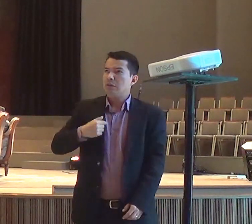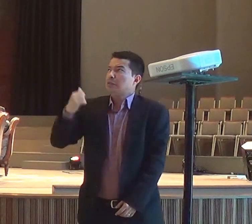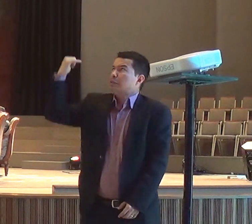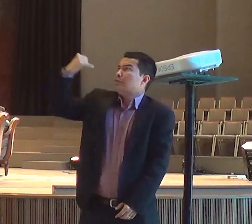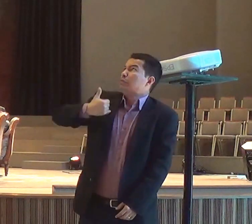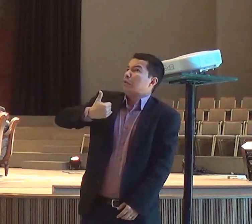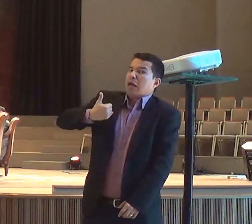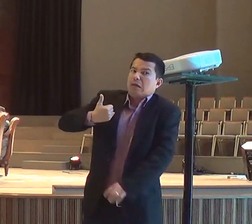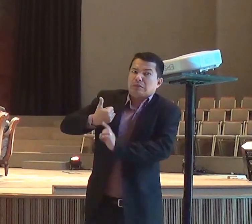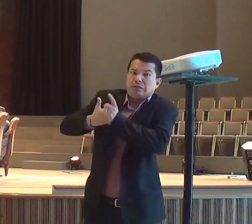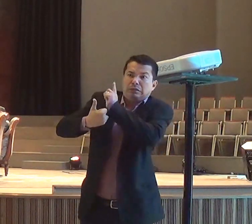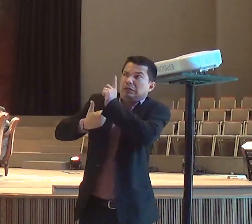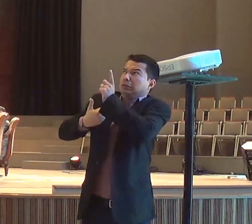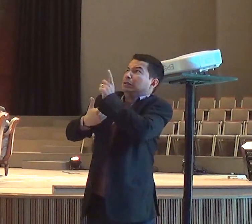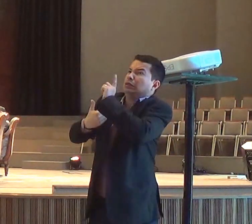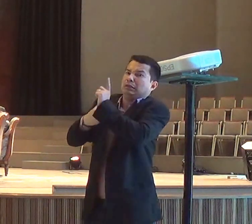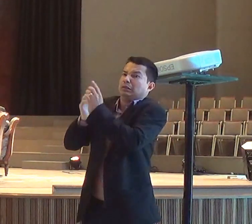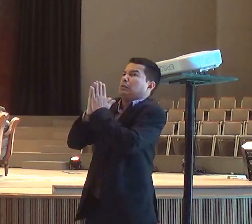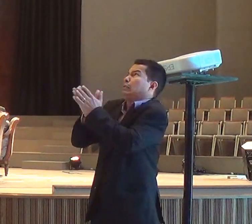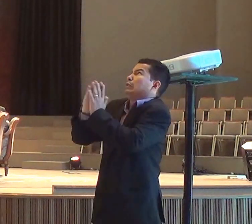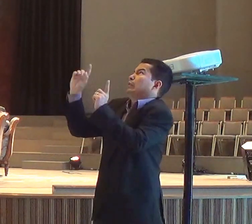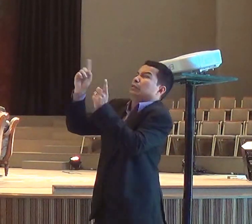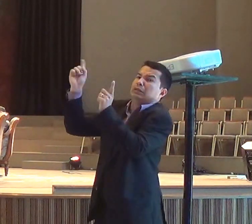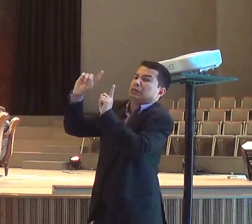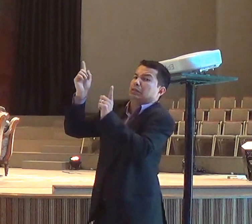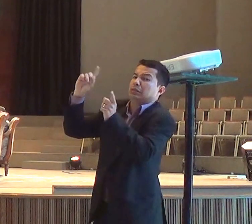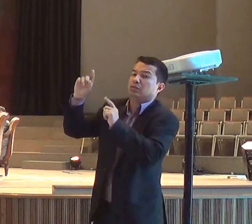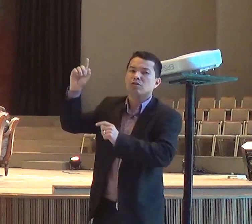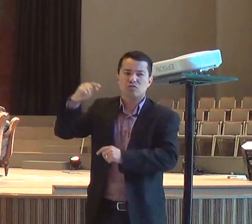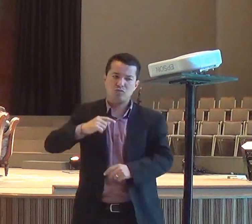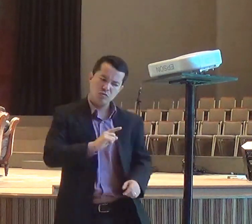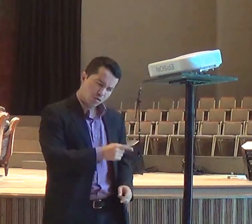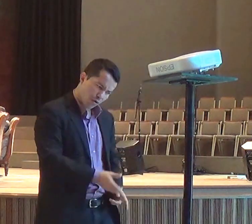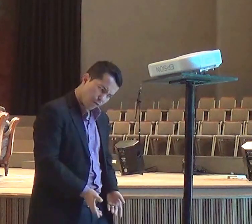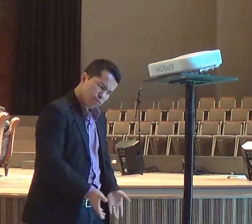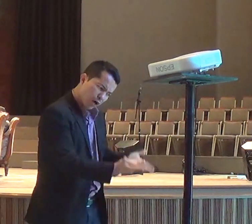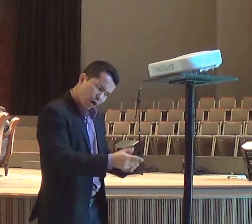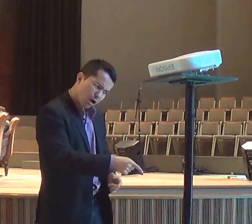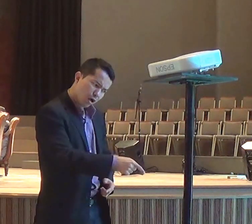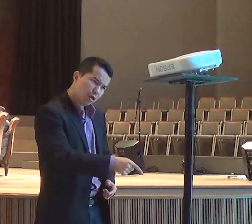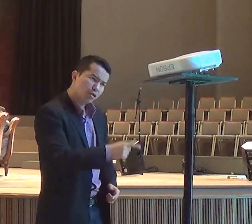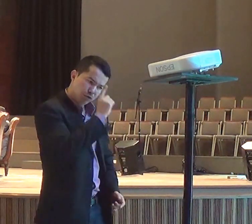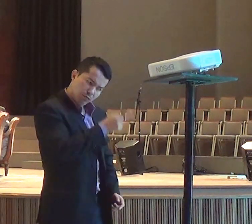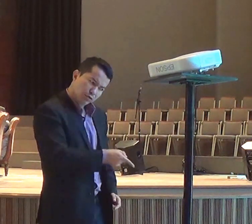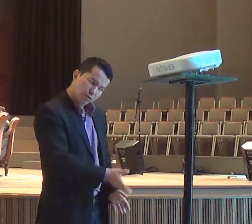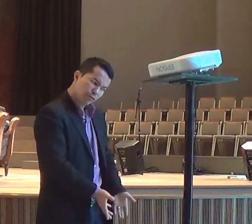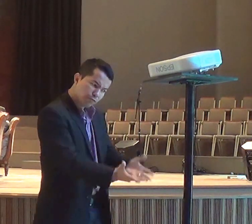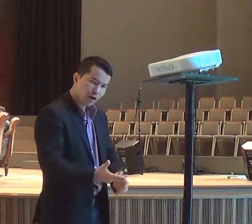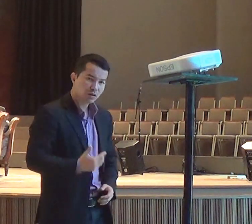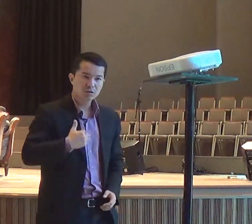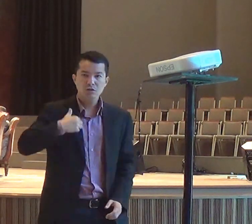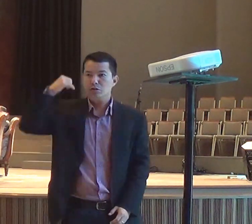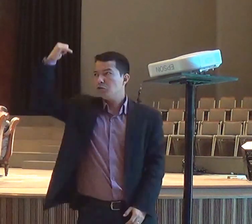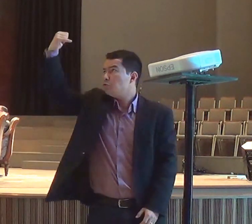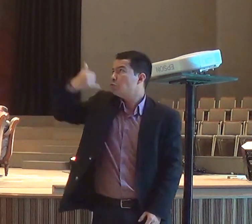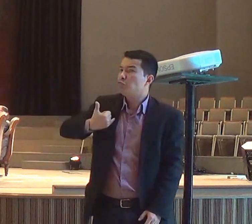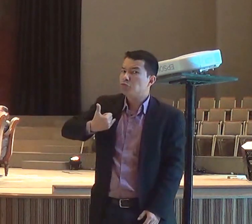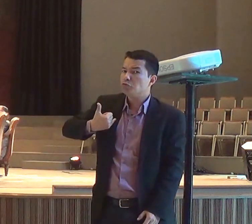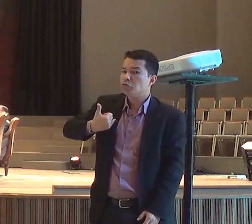eu ouvi, o sussurro de Deus, mas eu não quis, ouvi-lo, não é que tinha, uma voz, me falando, mas